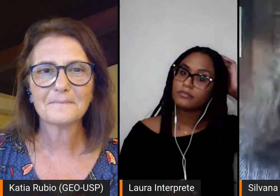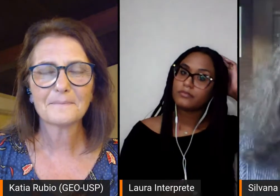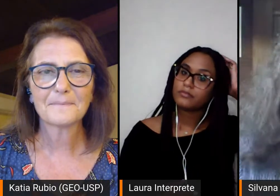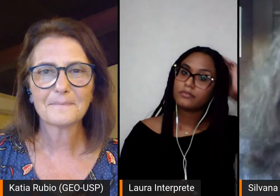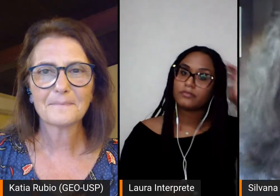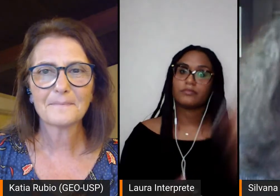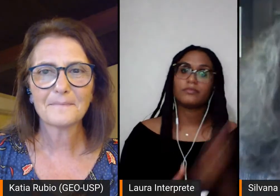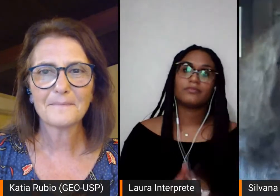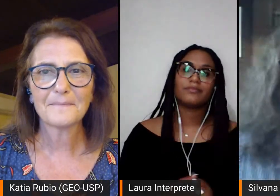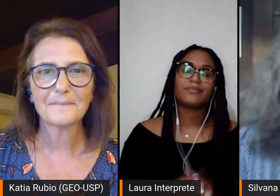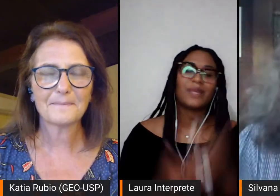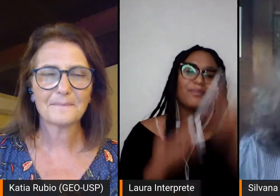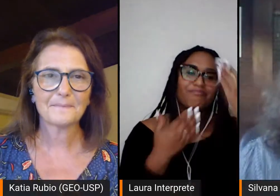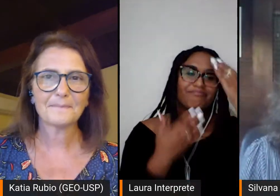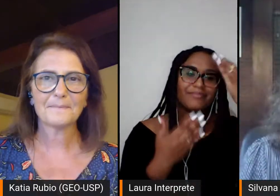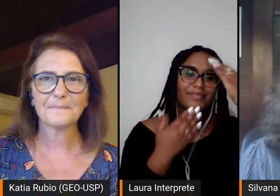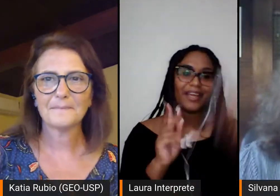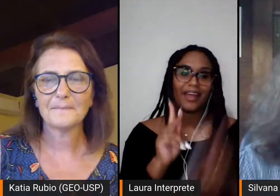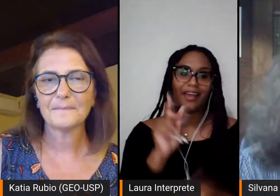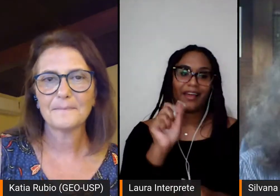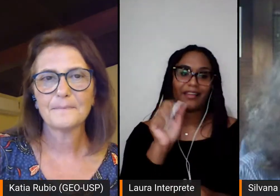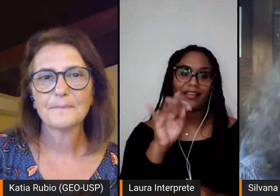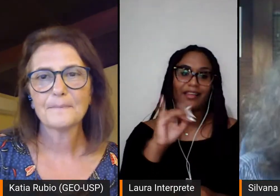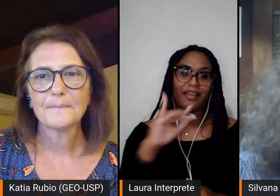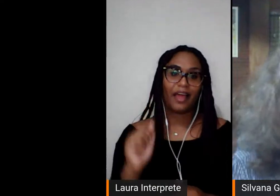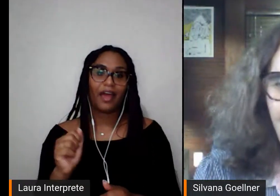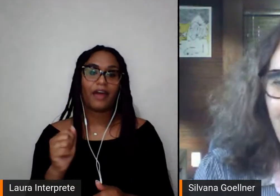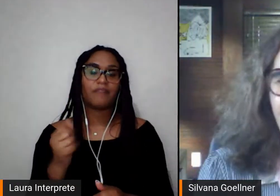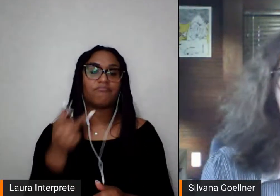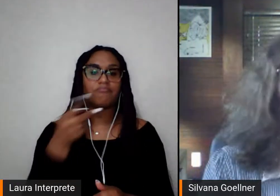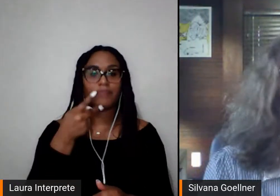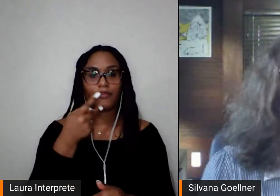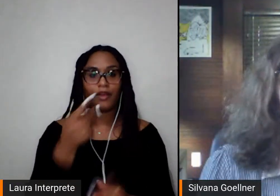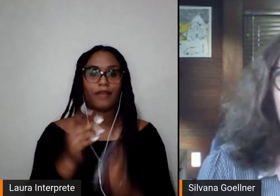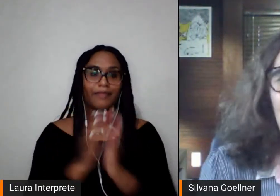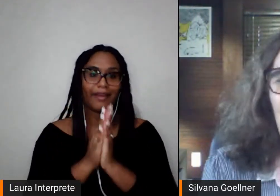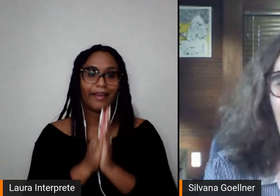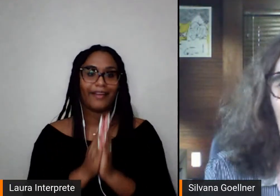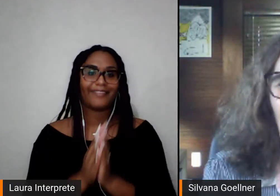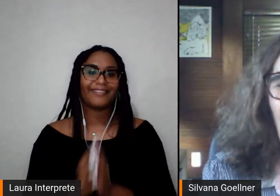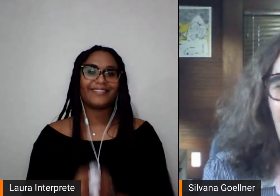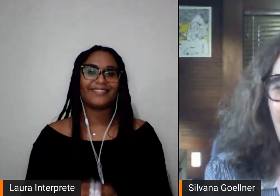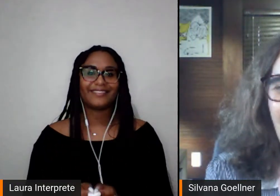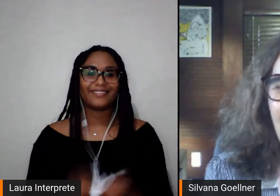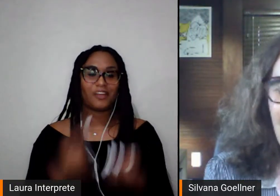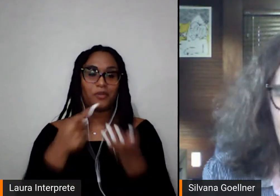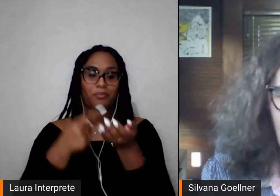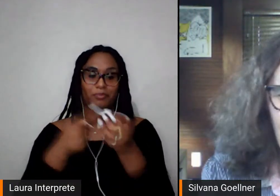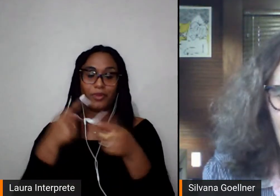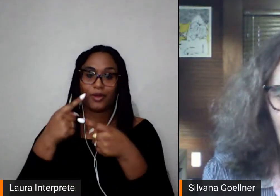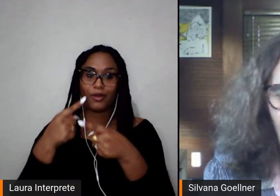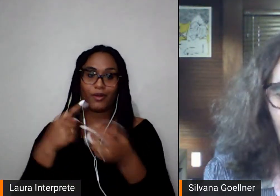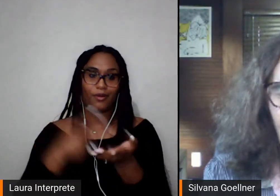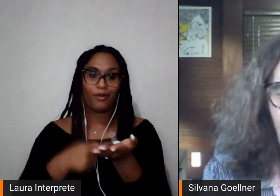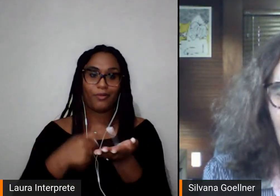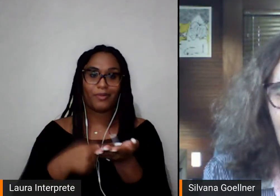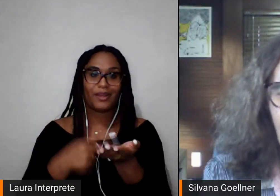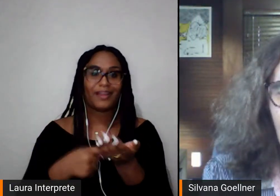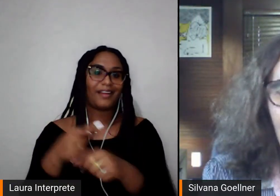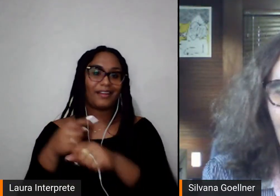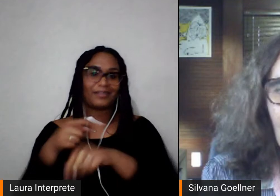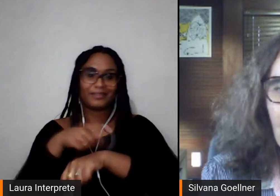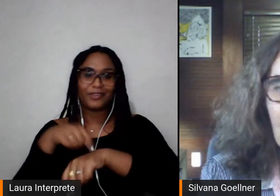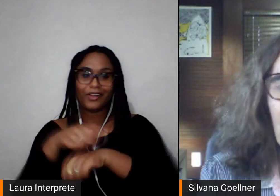Obrigada, Kátia, pela apresentação, cumpriu também o tempo que a gente destinou